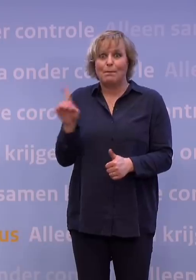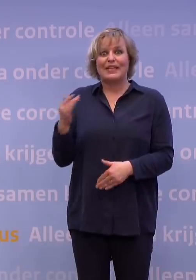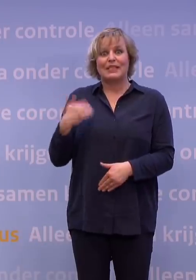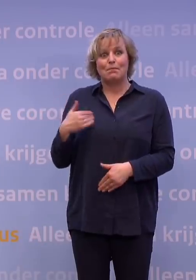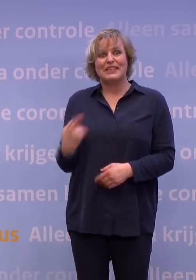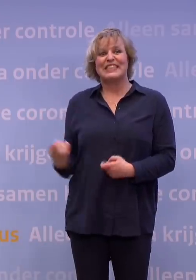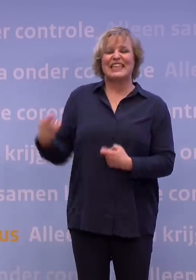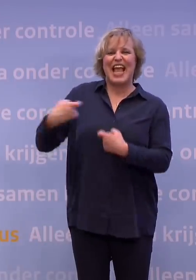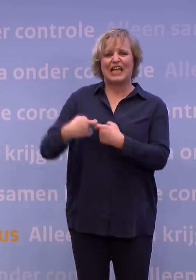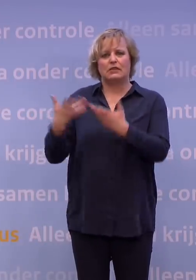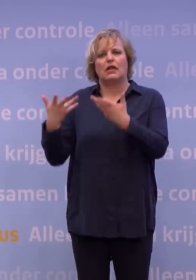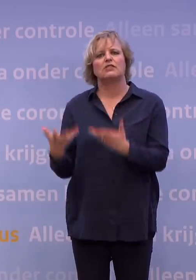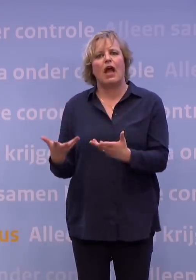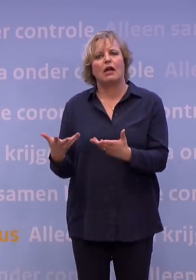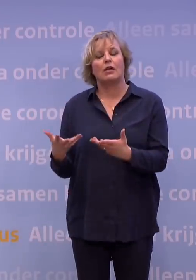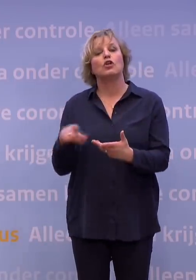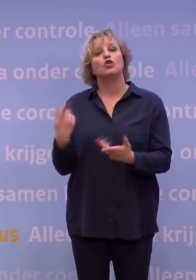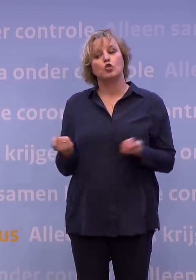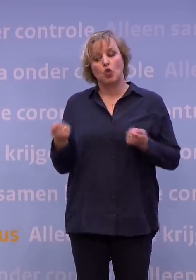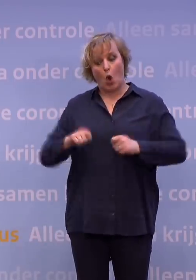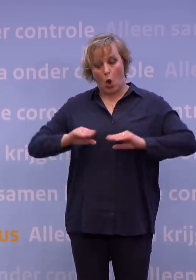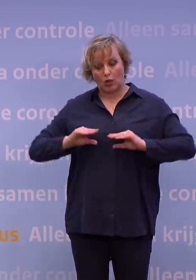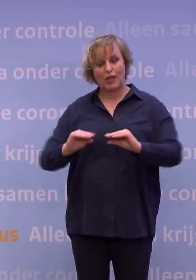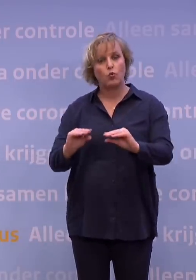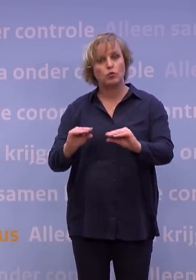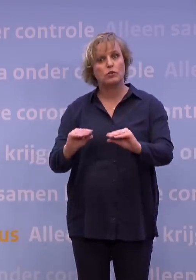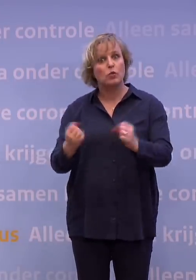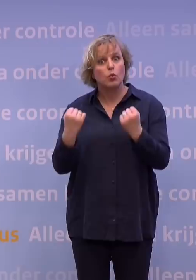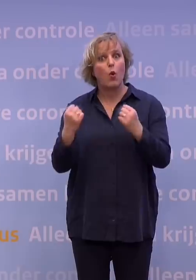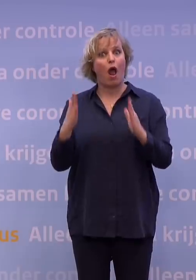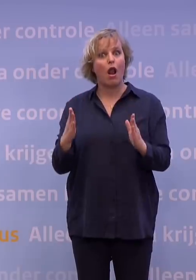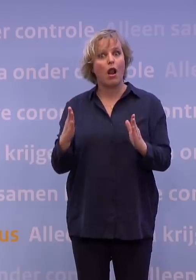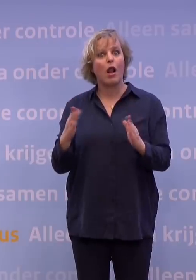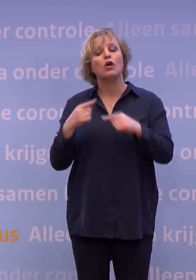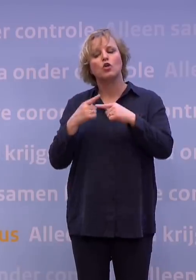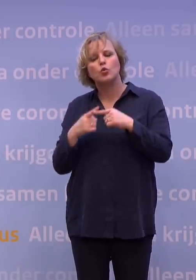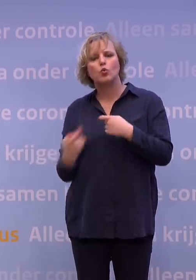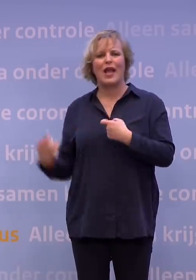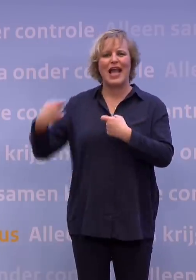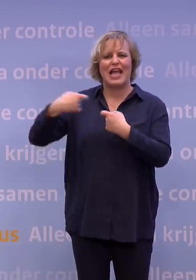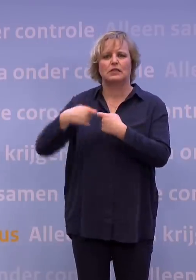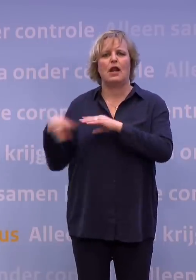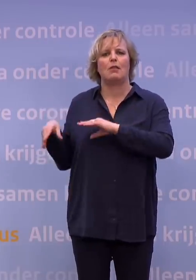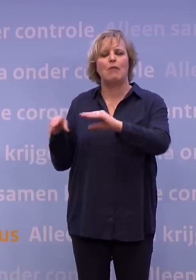zwaar krijgen. waar wij voor kiezen is binnen de lockdown die al zo hevig is op dit moment, daar bovenop deze maatregelen. Die zijn heftig,